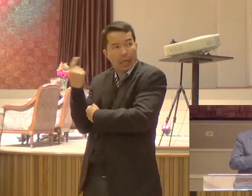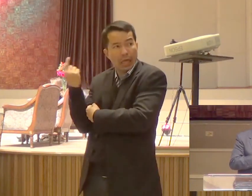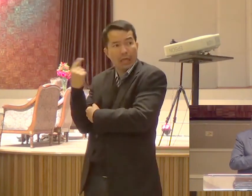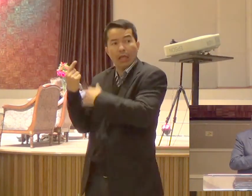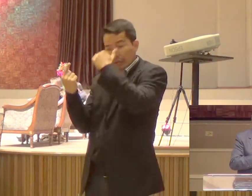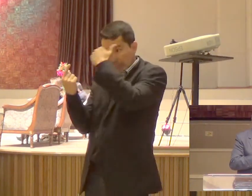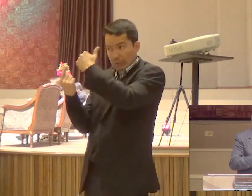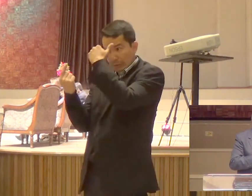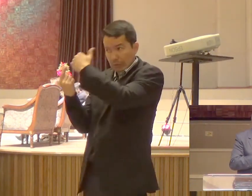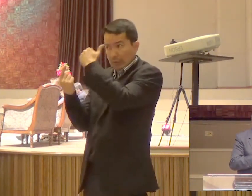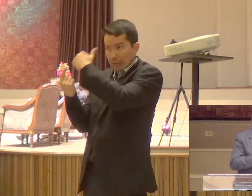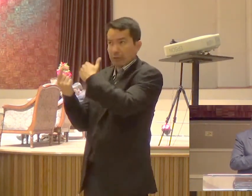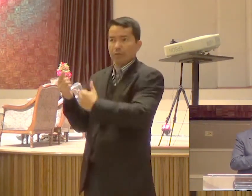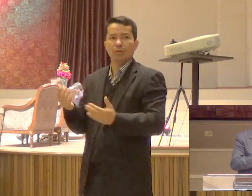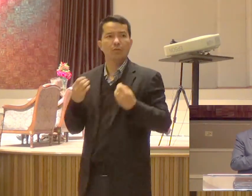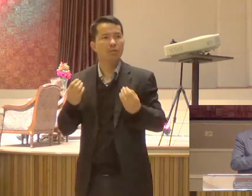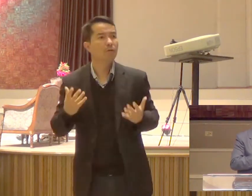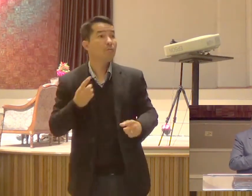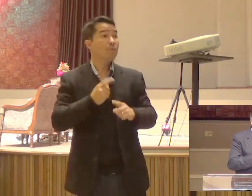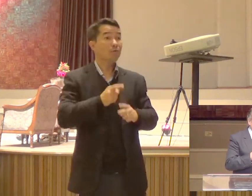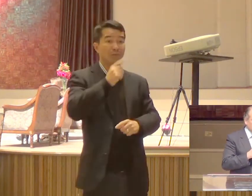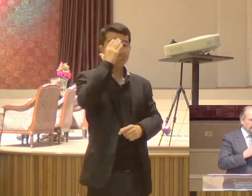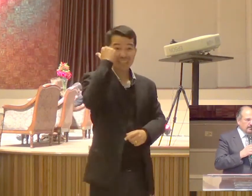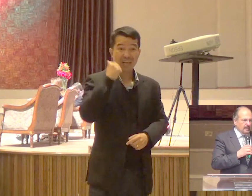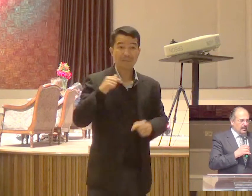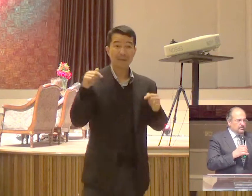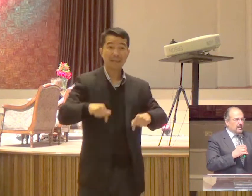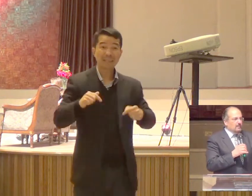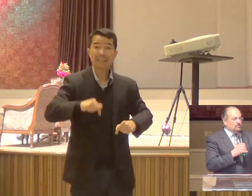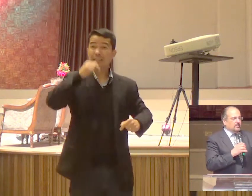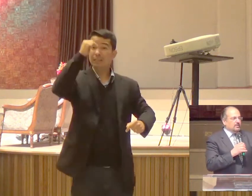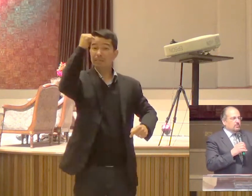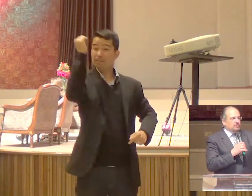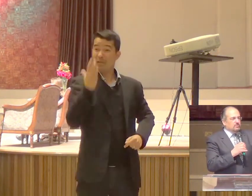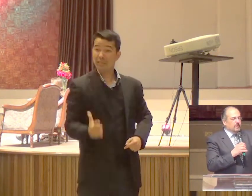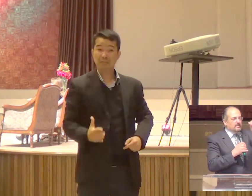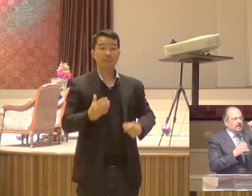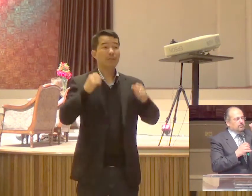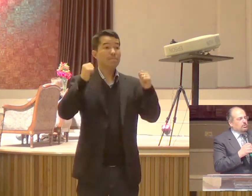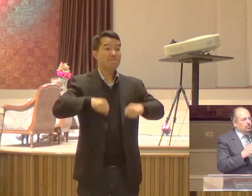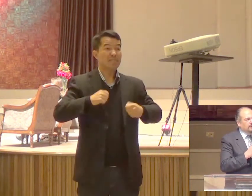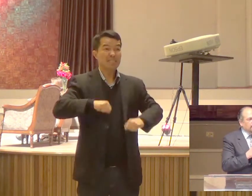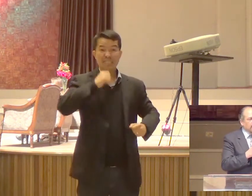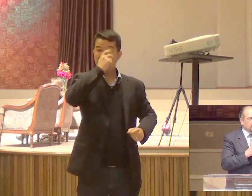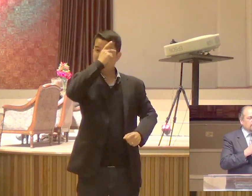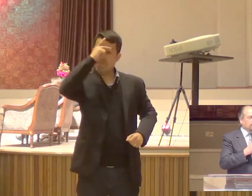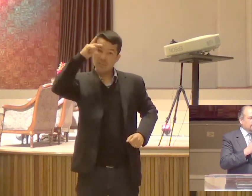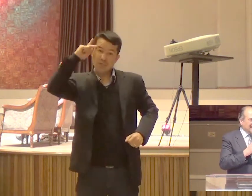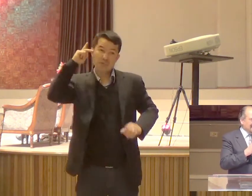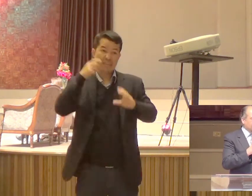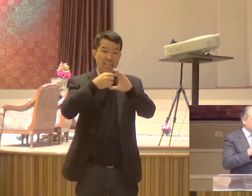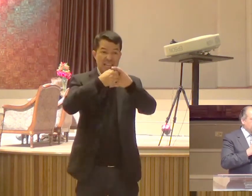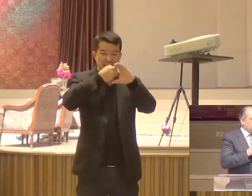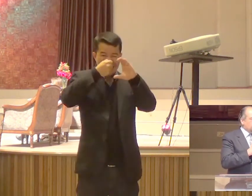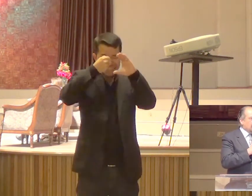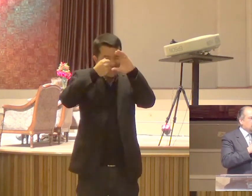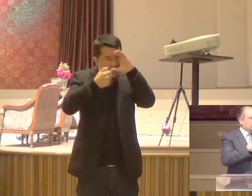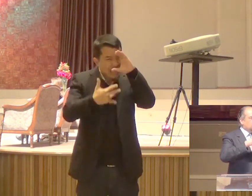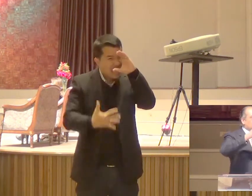Nós precisamos De gente com caráter Gente que não se vende Absolutamente Por nada Gente que